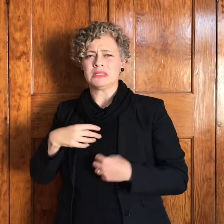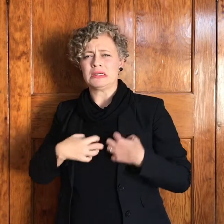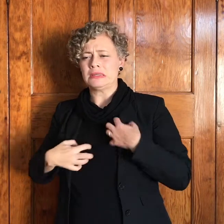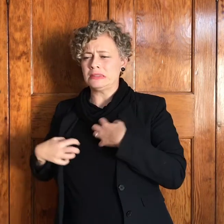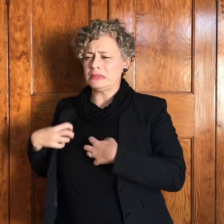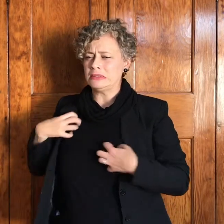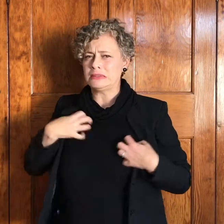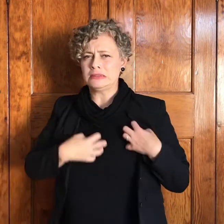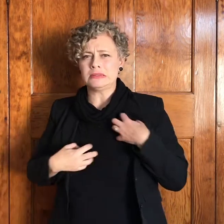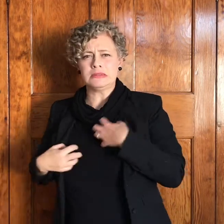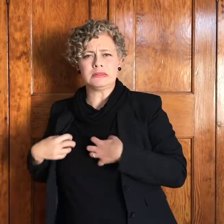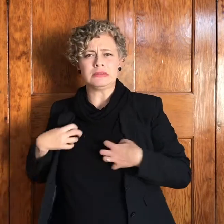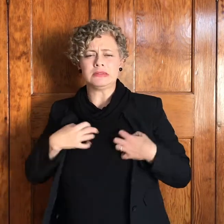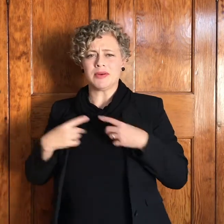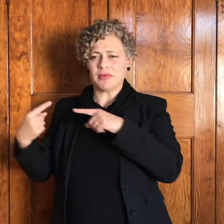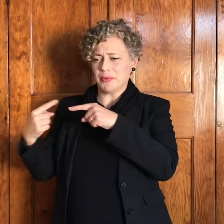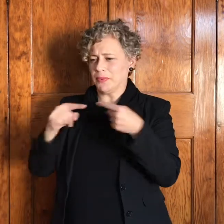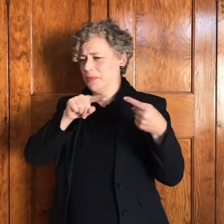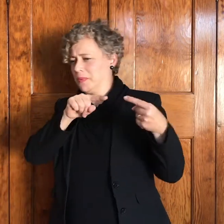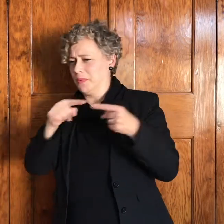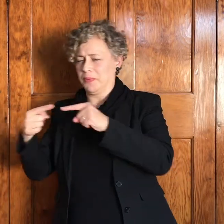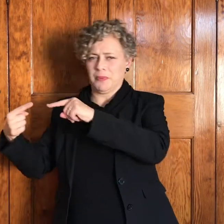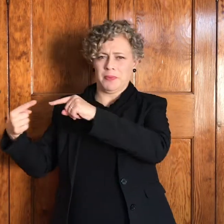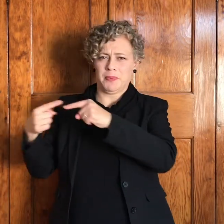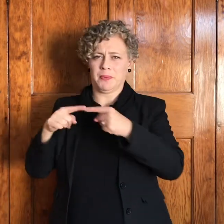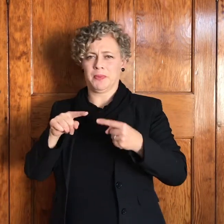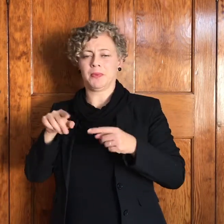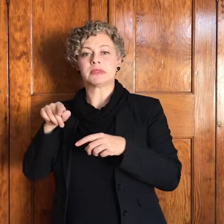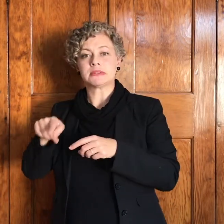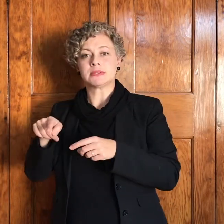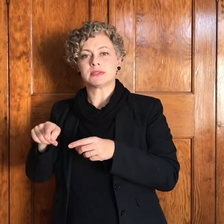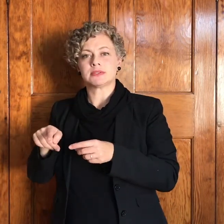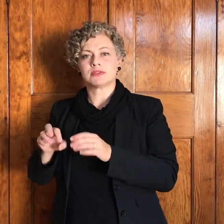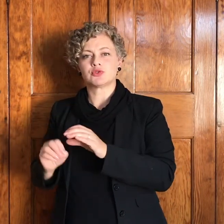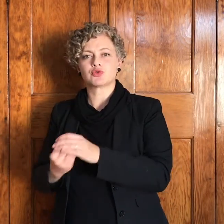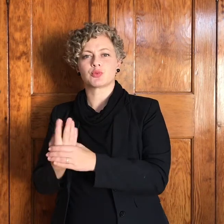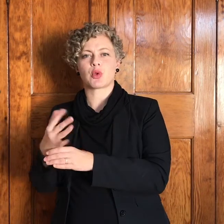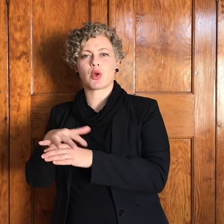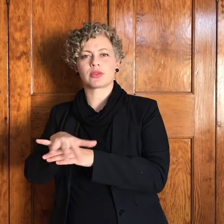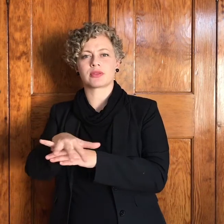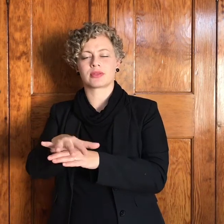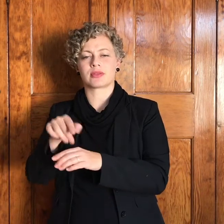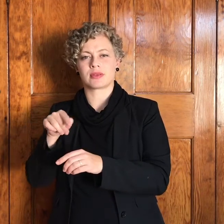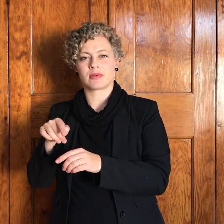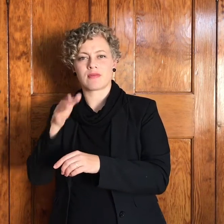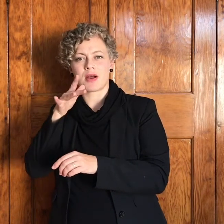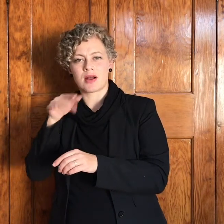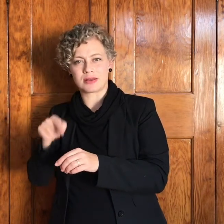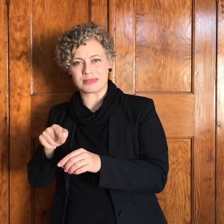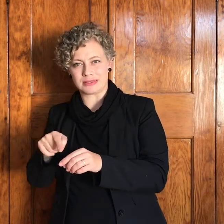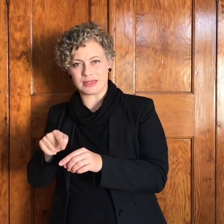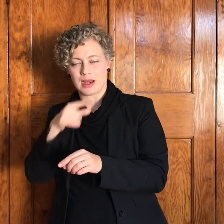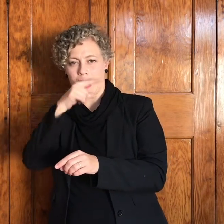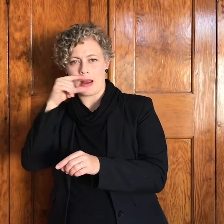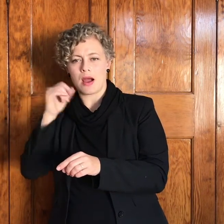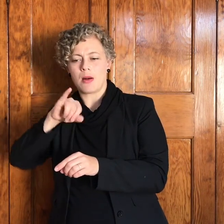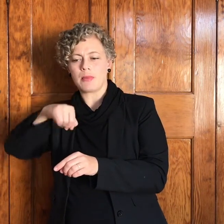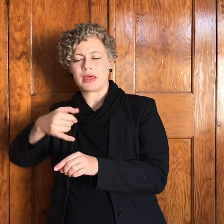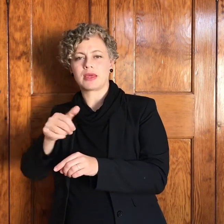plek waar hy oornacht die spruit sy naam is jabok en jabok beteken hy worstel is veel siggend